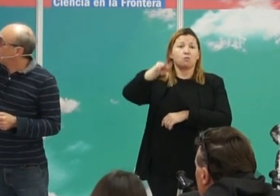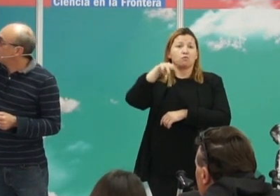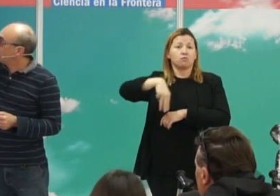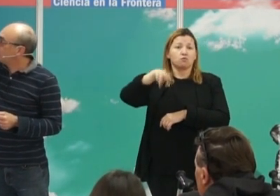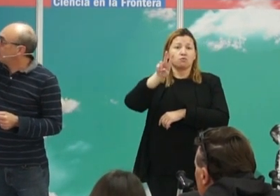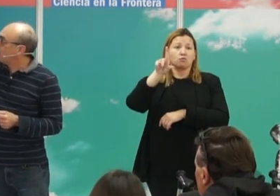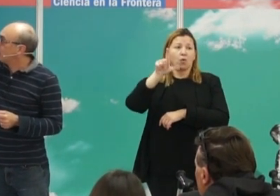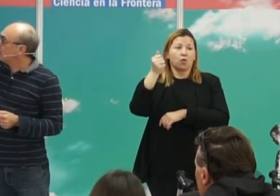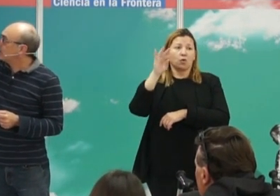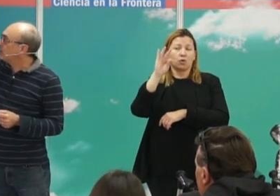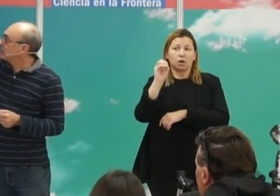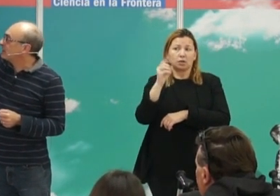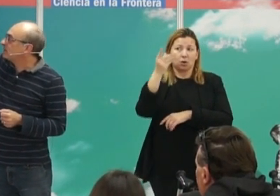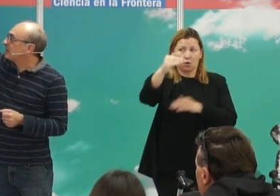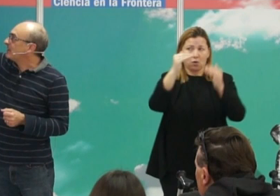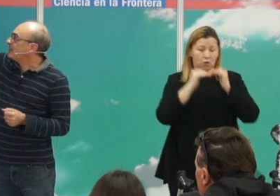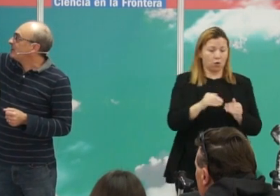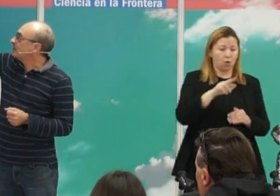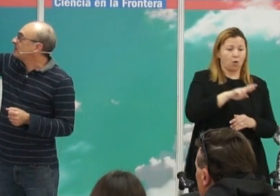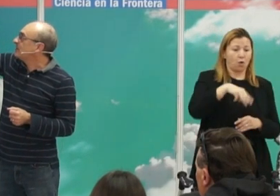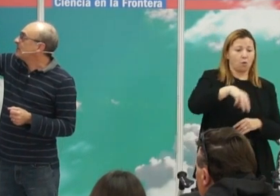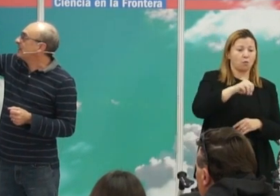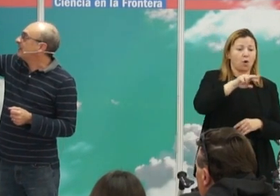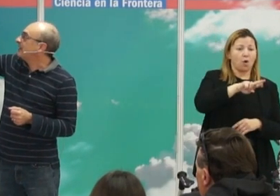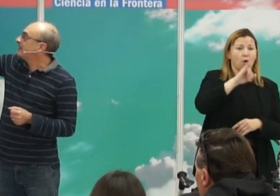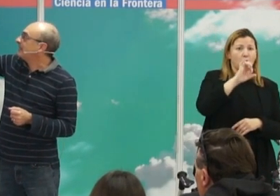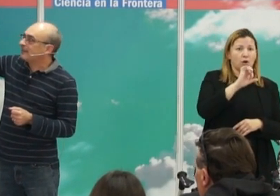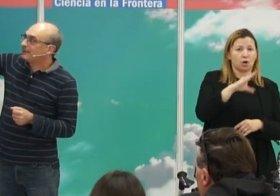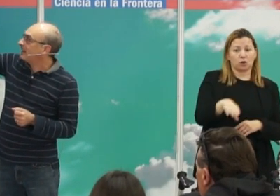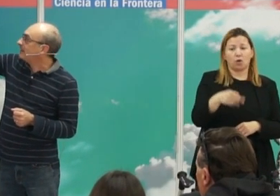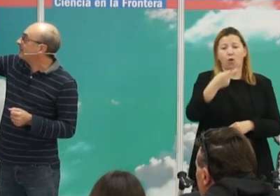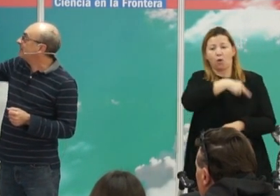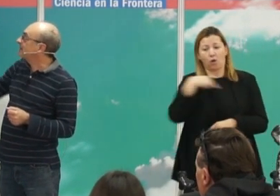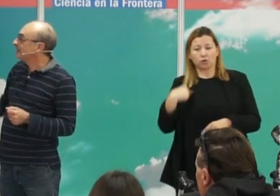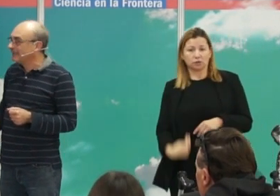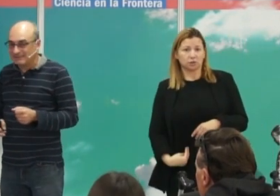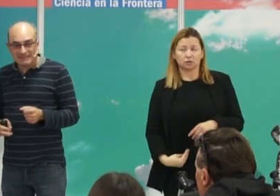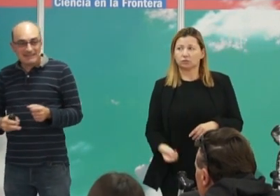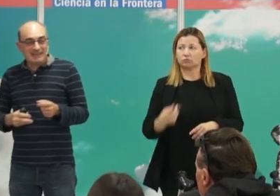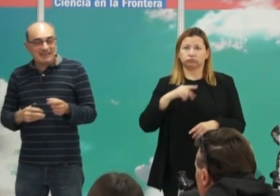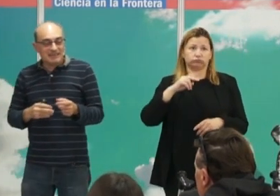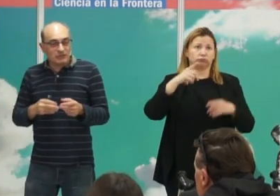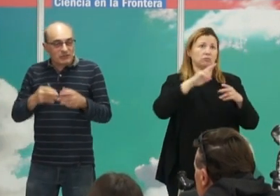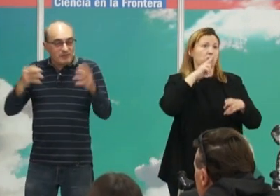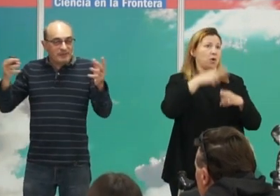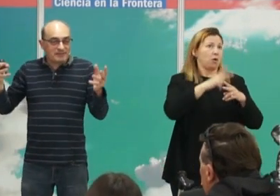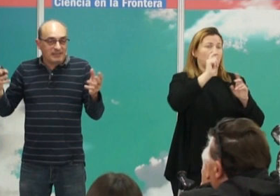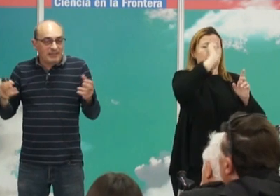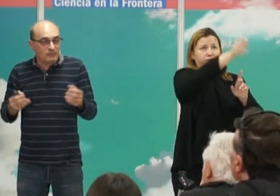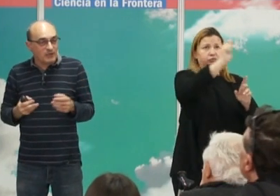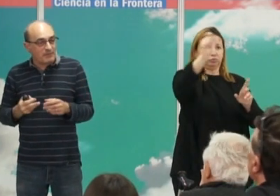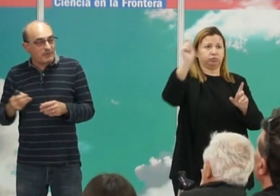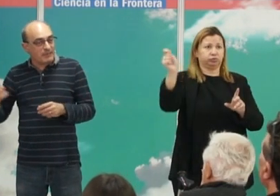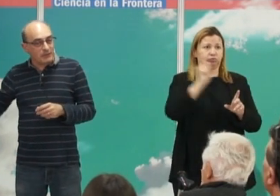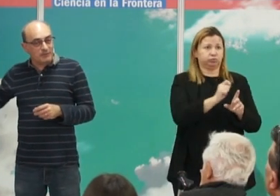molato con español a morisco morisco con español a chino chino con India salta atrás esto como veis